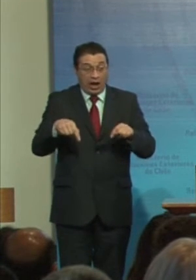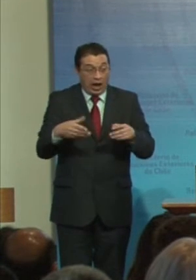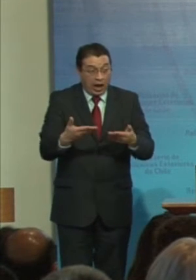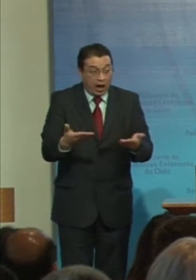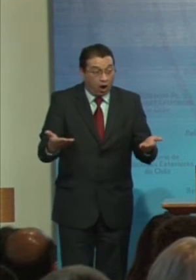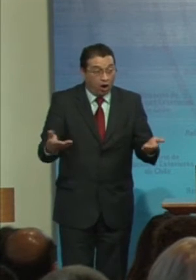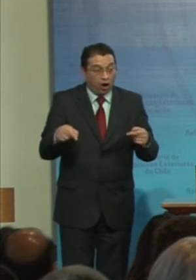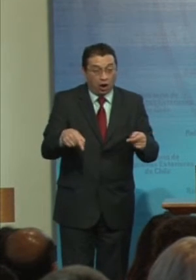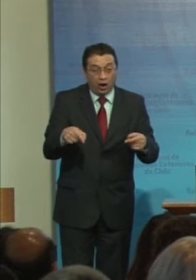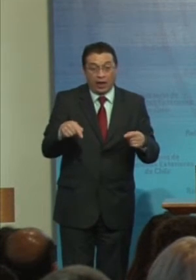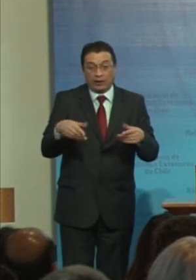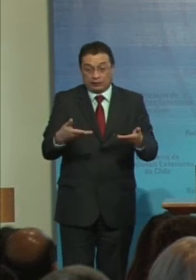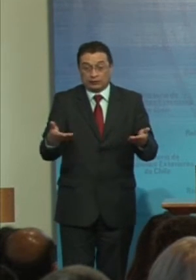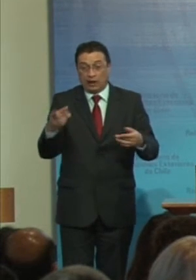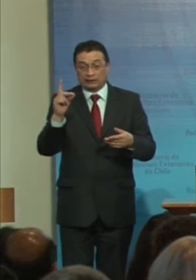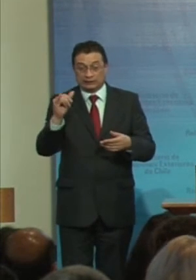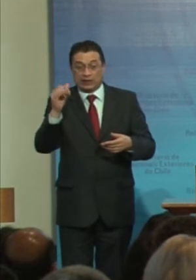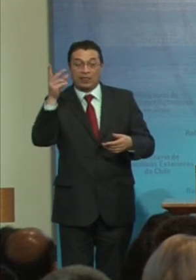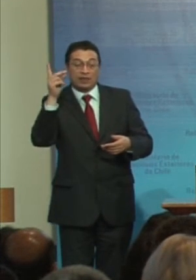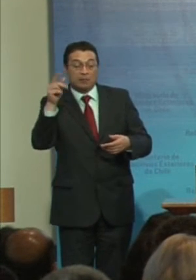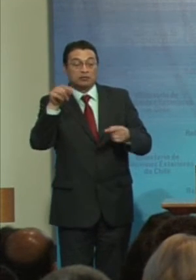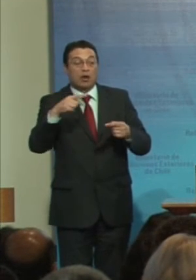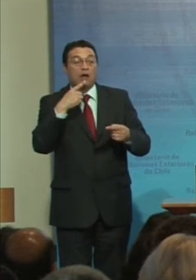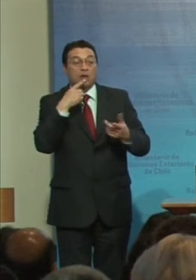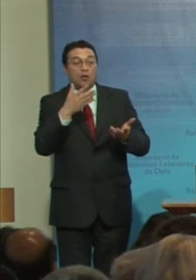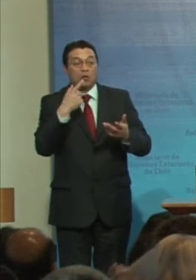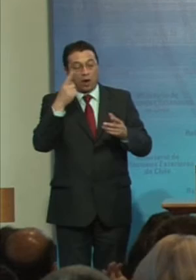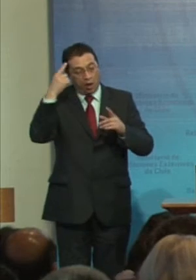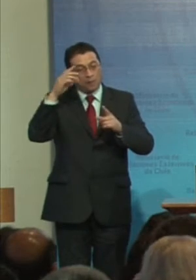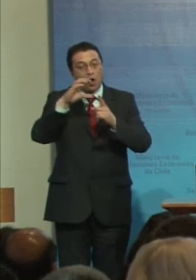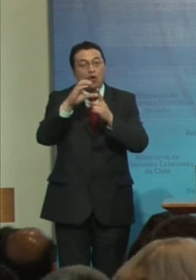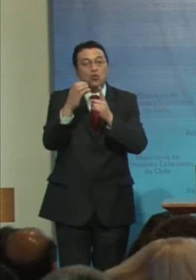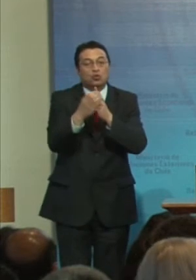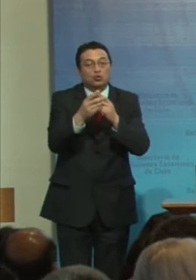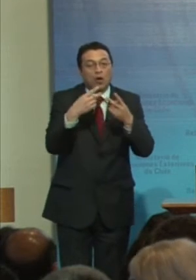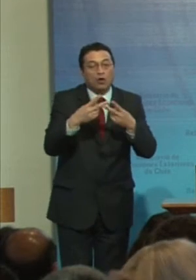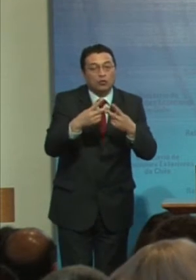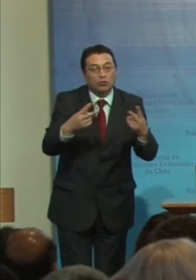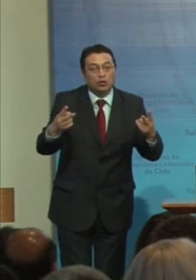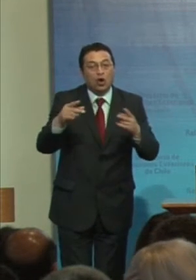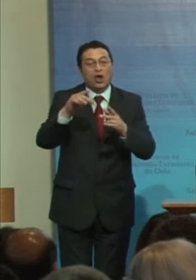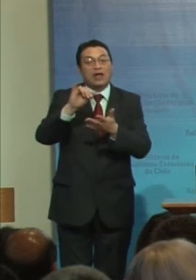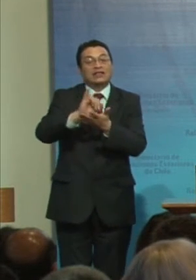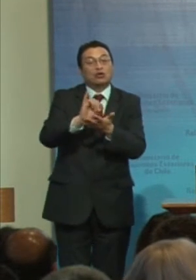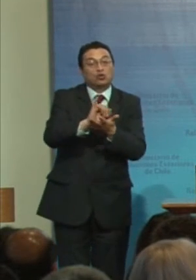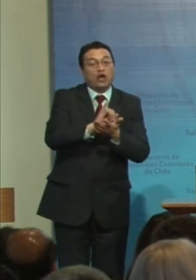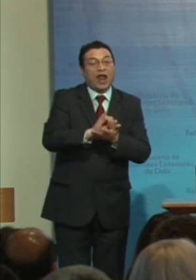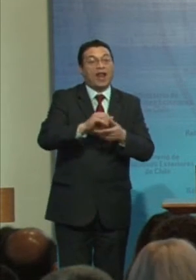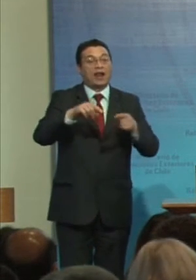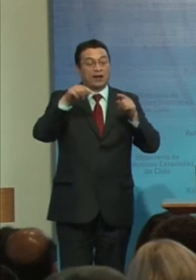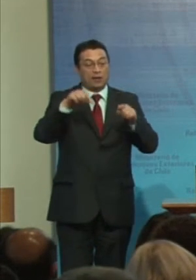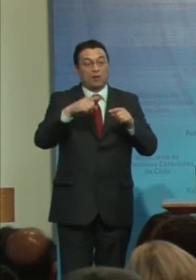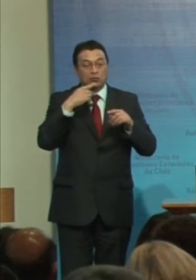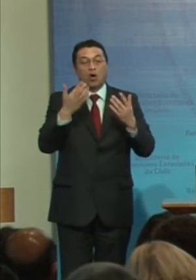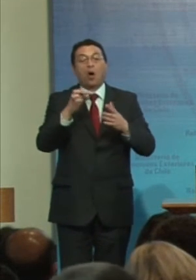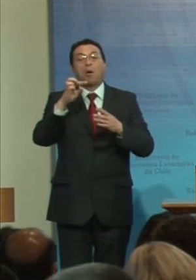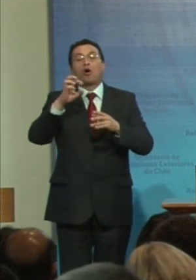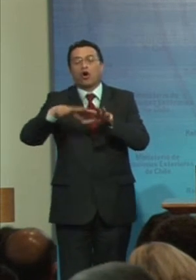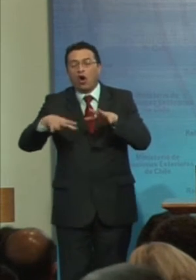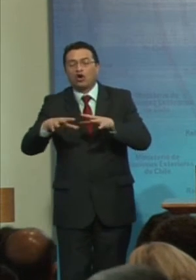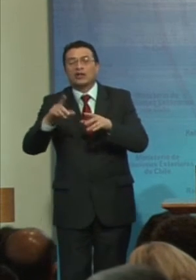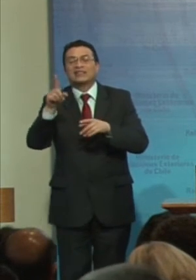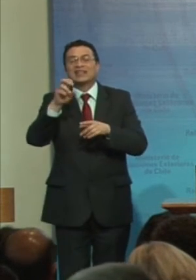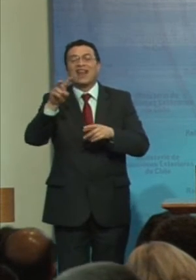Estamos en este contexto Impacta nuestra cultura organizacional Y esto obviamente Se vea reflejado En los productos Servicios